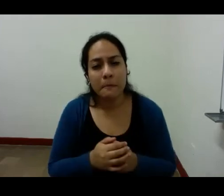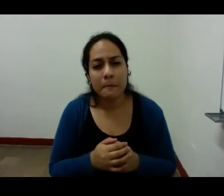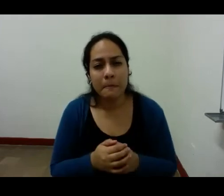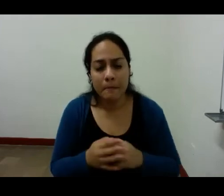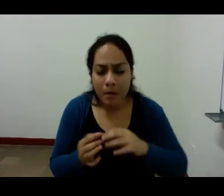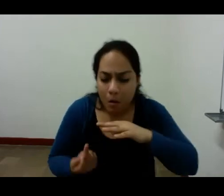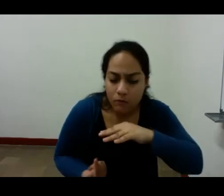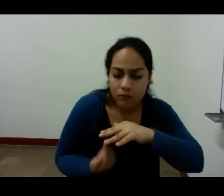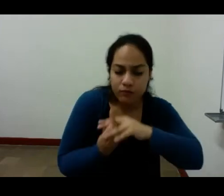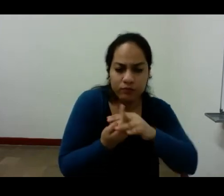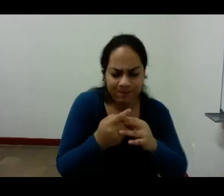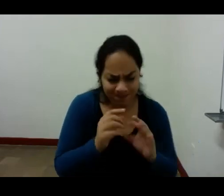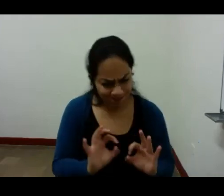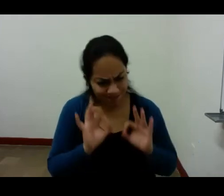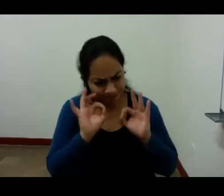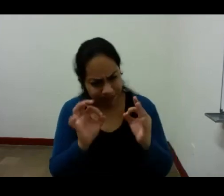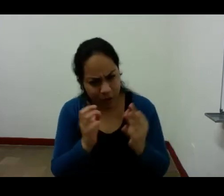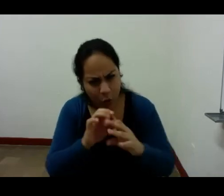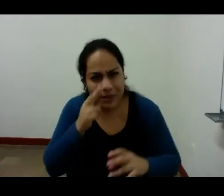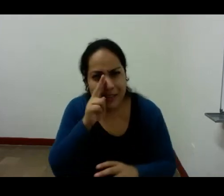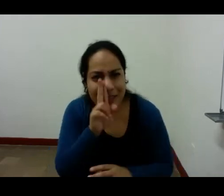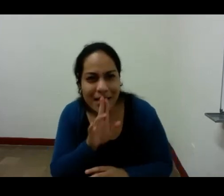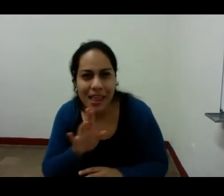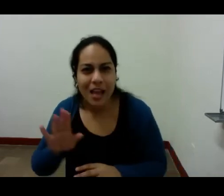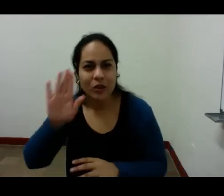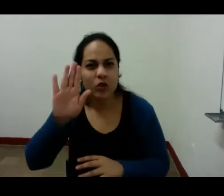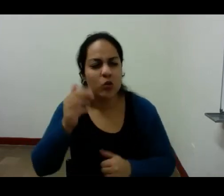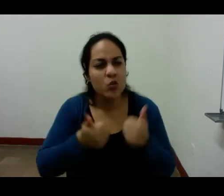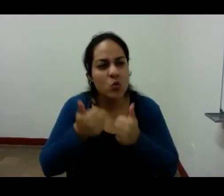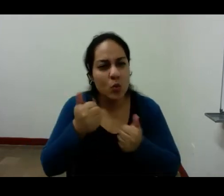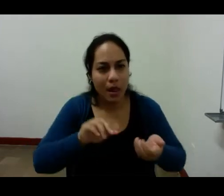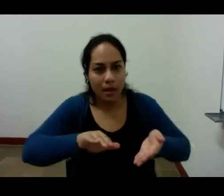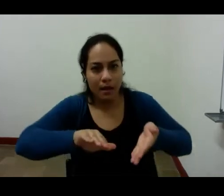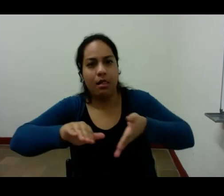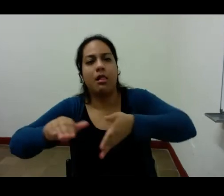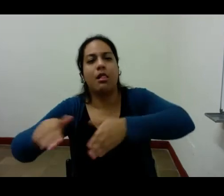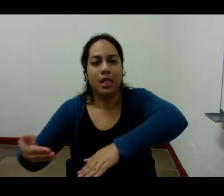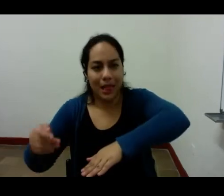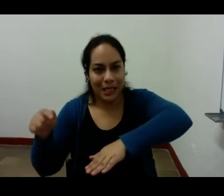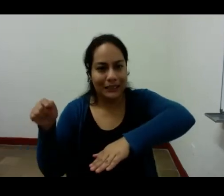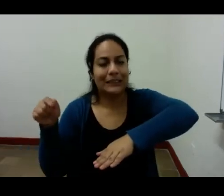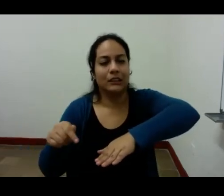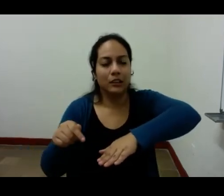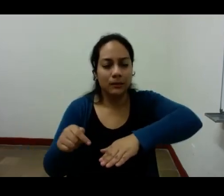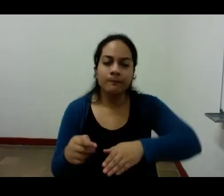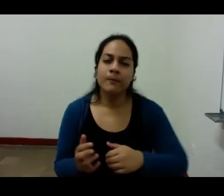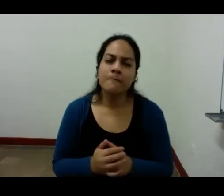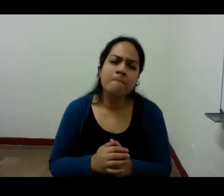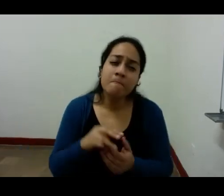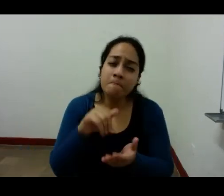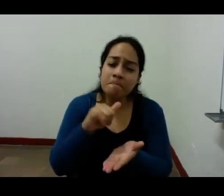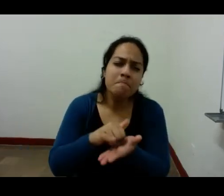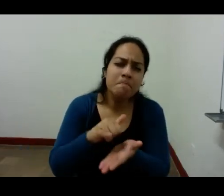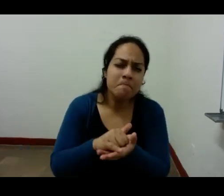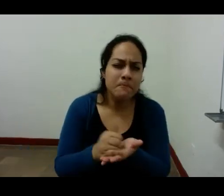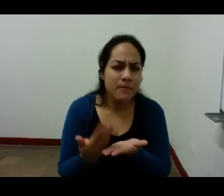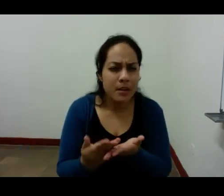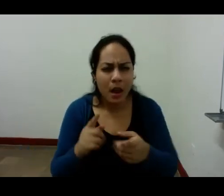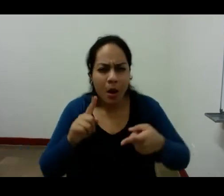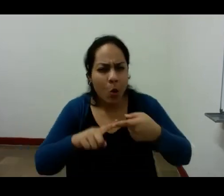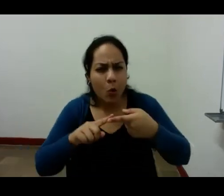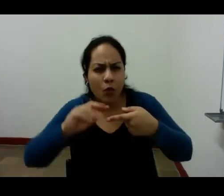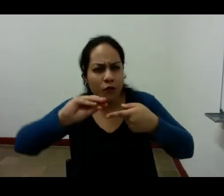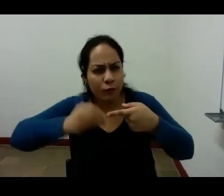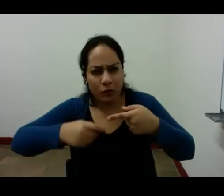la esencia de la acción es la muerte por eso una de las condiciones